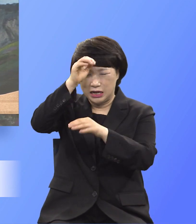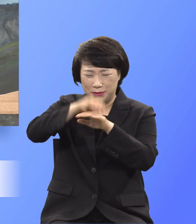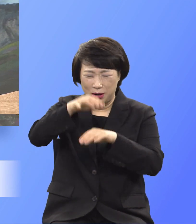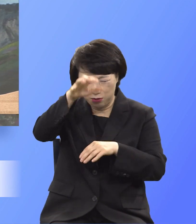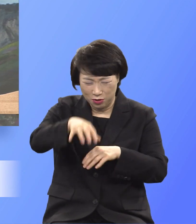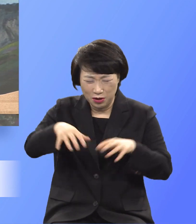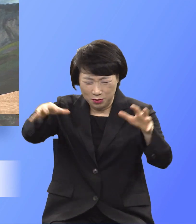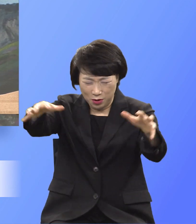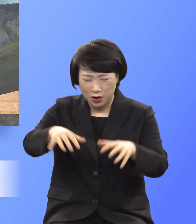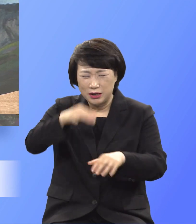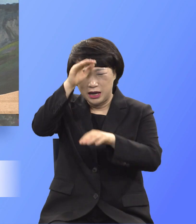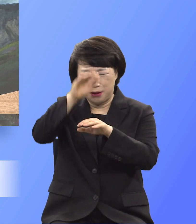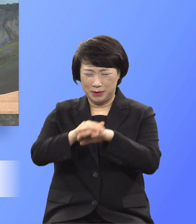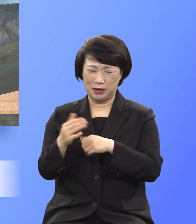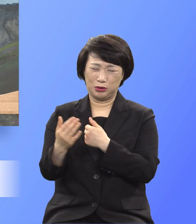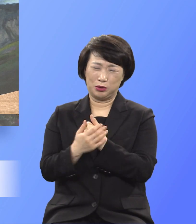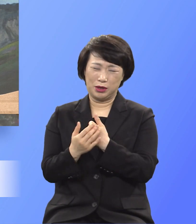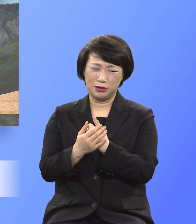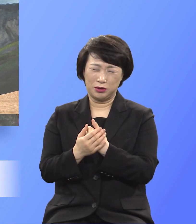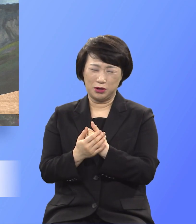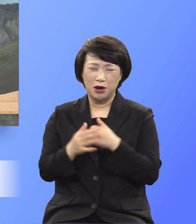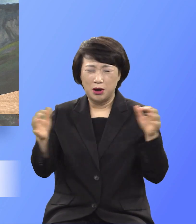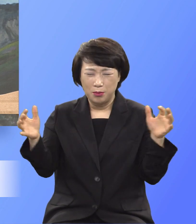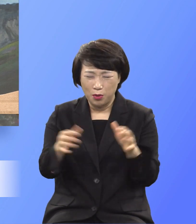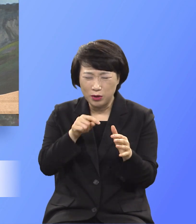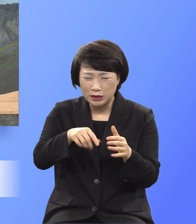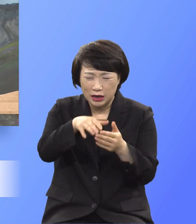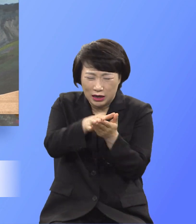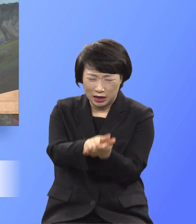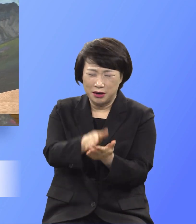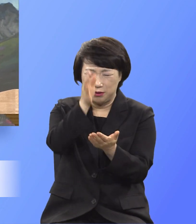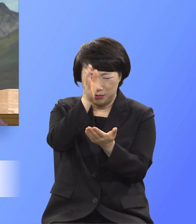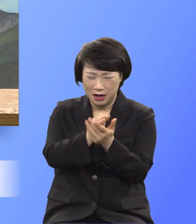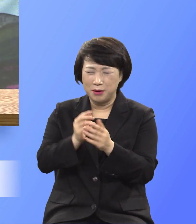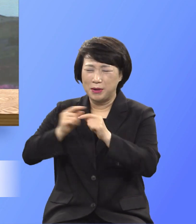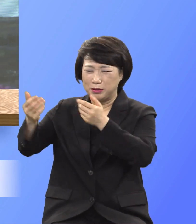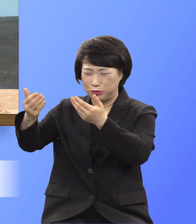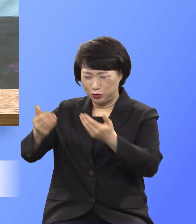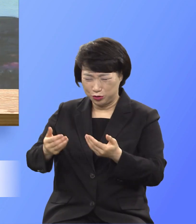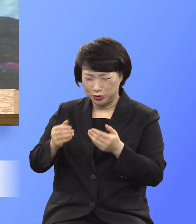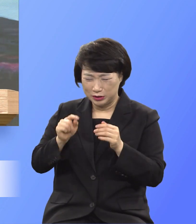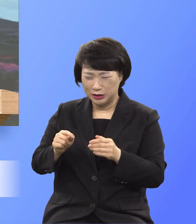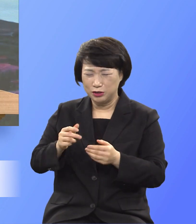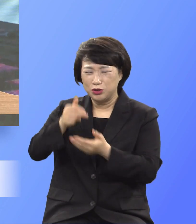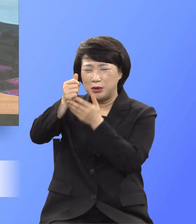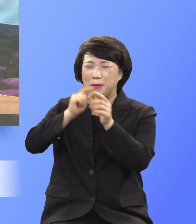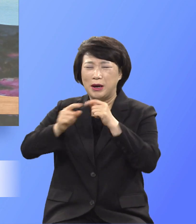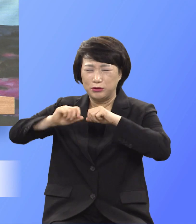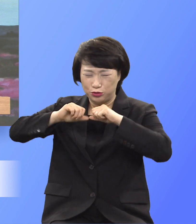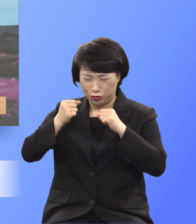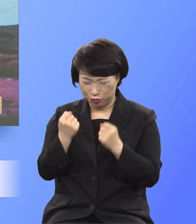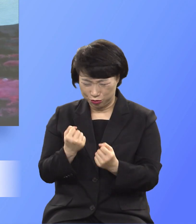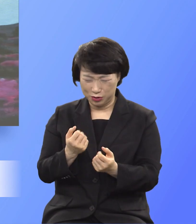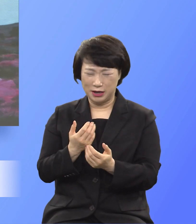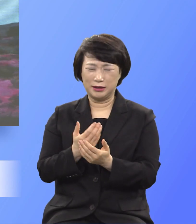예배하게 도와주시고 모이는 자리를 패하지 말라 말씀하신 그 말씀을 순종하게 하옵소서